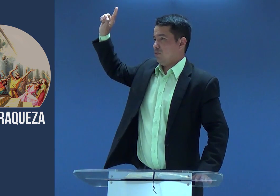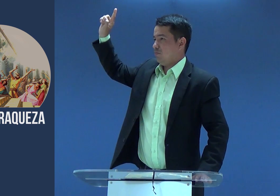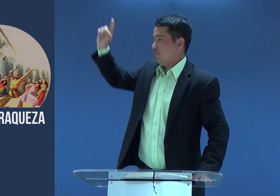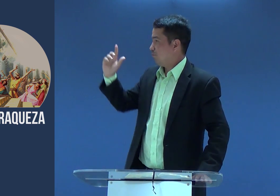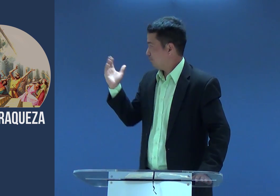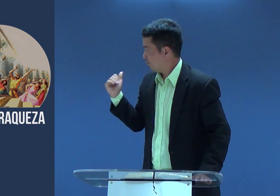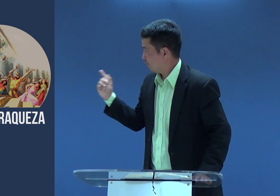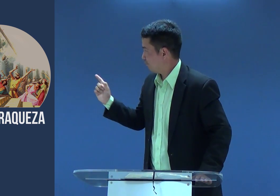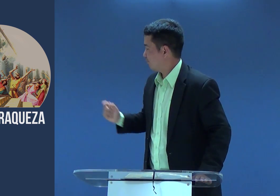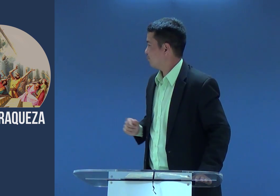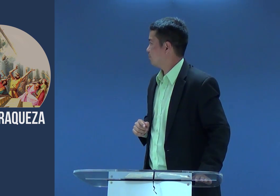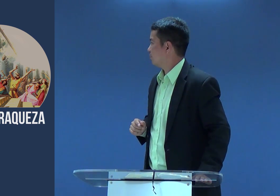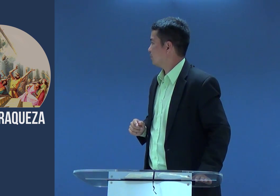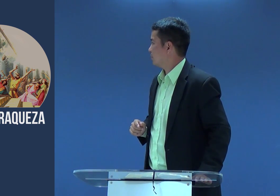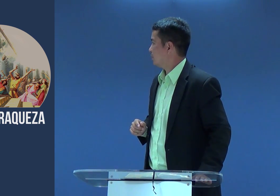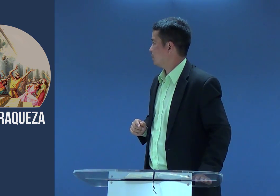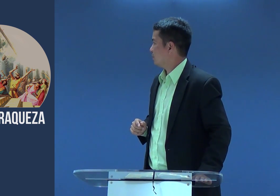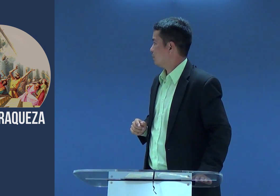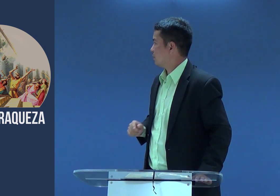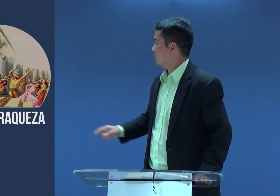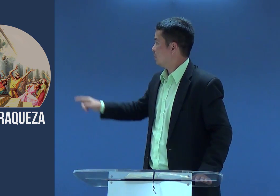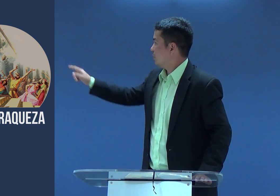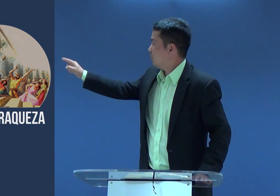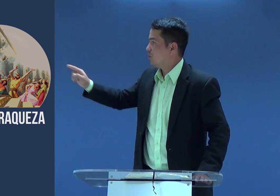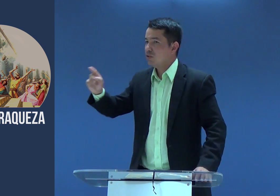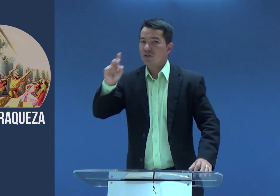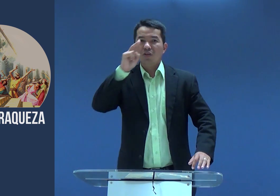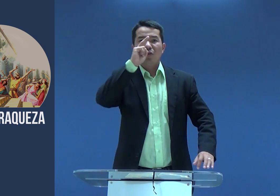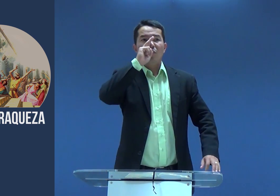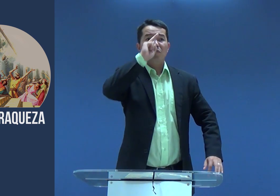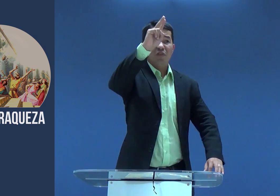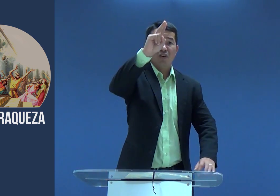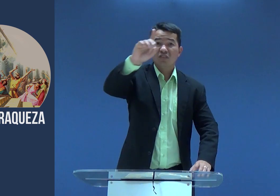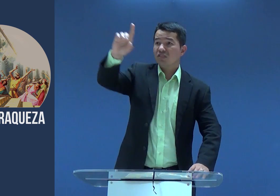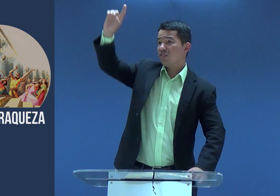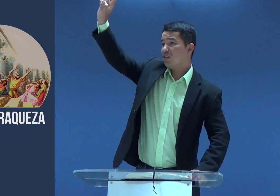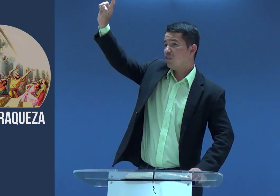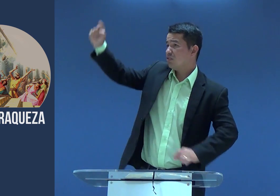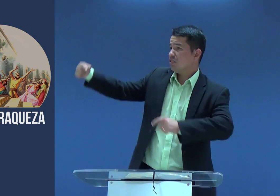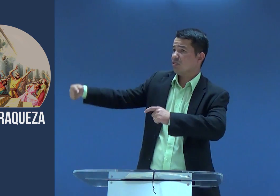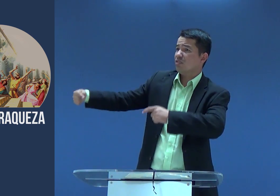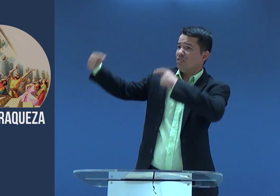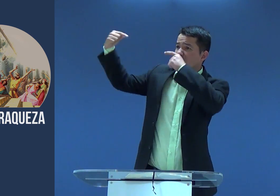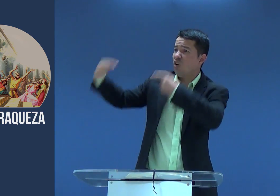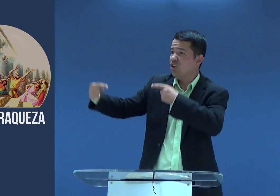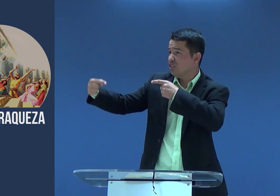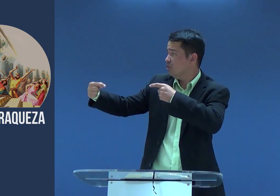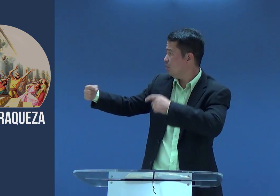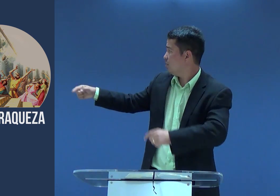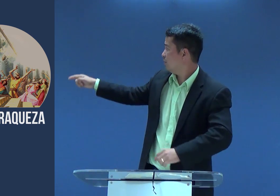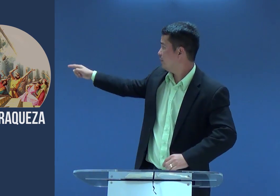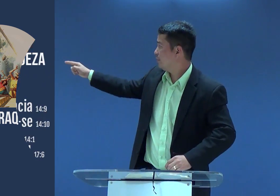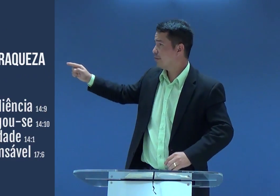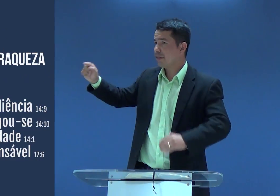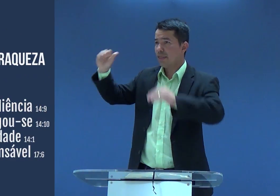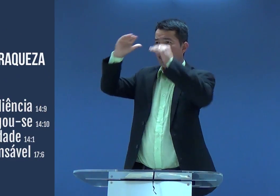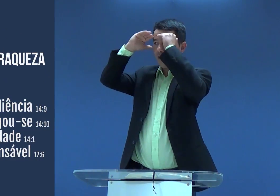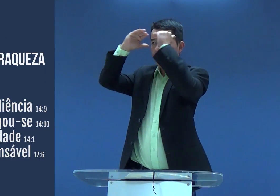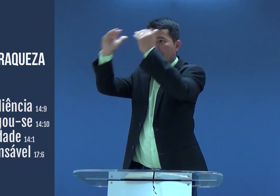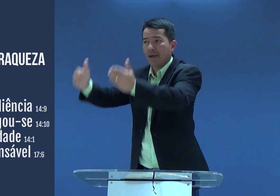força era Deus, que foi o que aconteceu com São Romão, com o Sanção, a força estava em Deus,